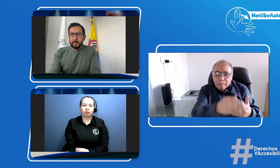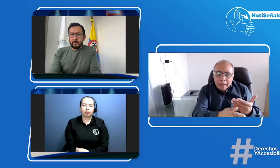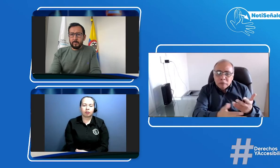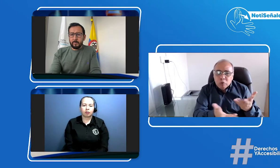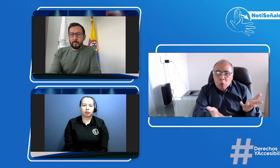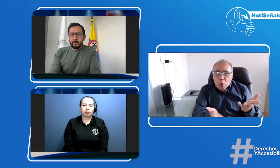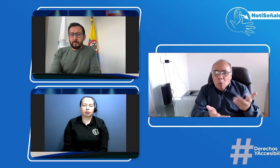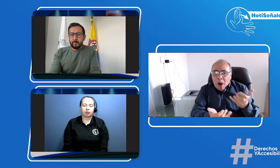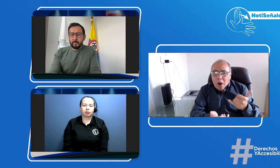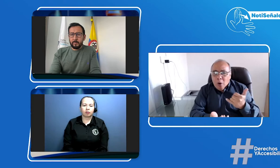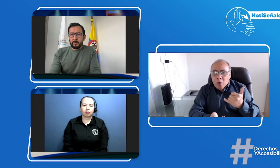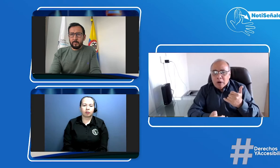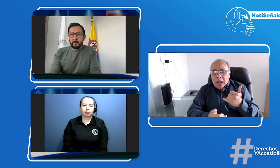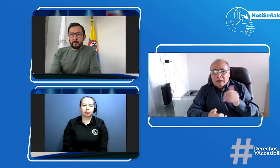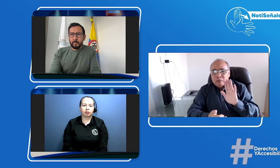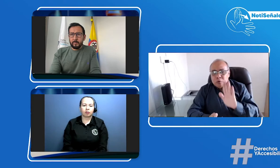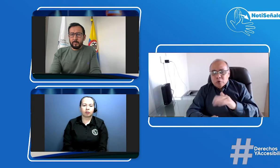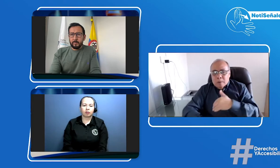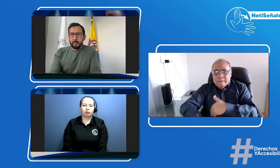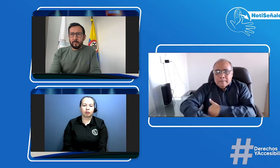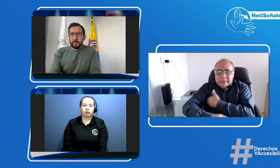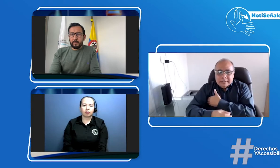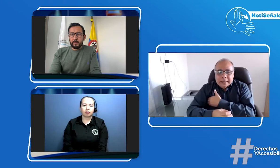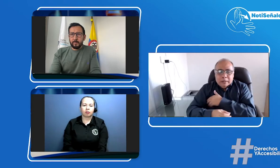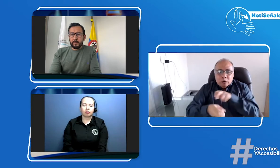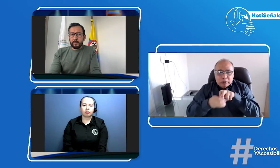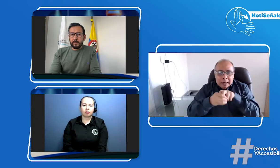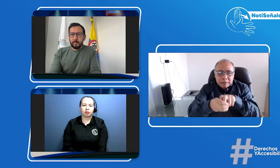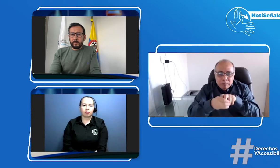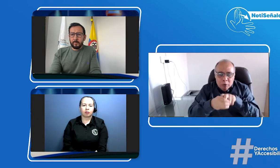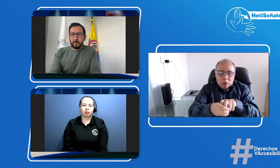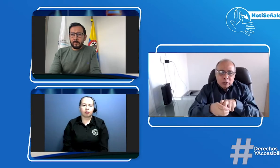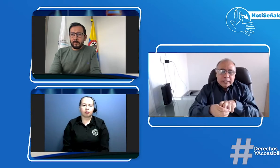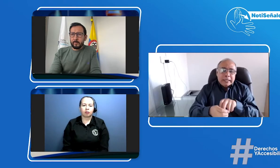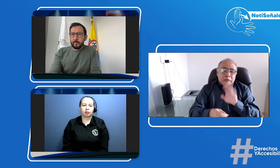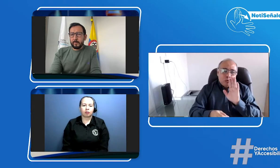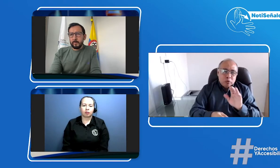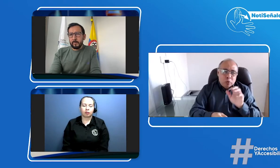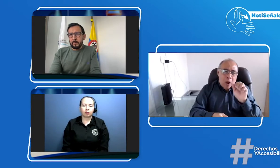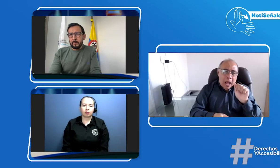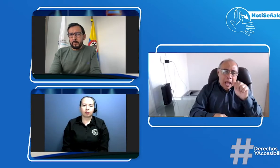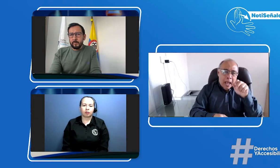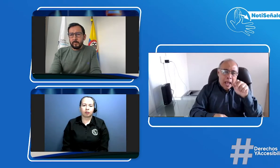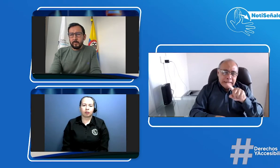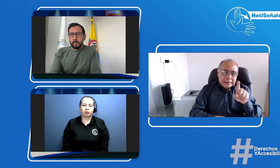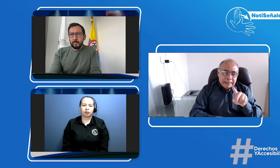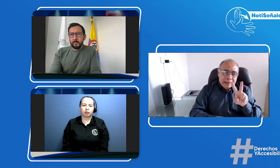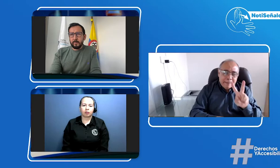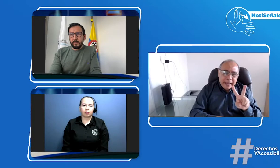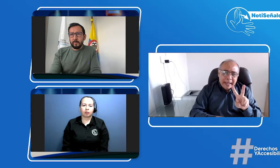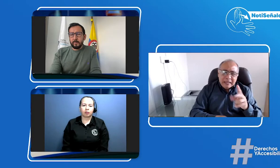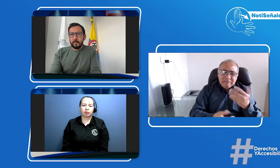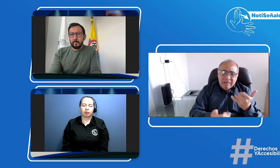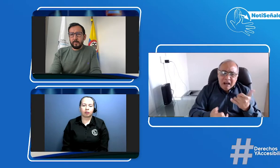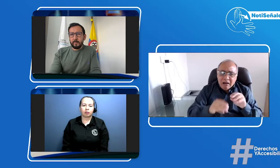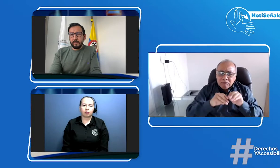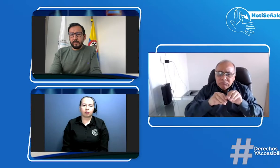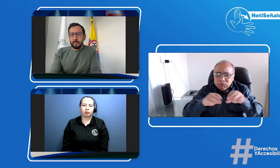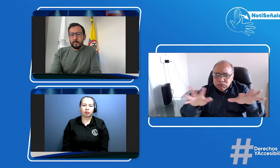explique cómo se puede hacer para lo que viene de ahora en adelante cuál es la solución a estas situaciones también desde